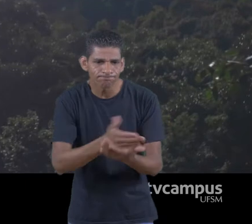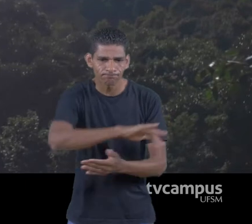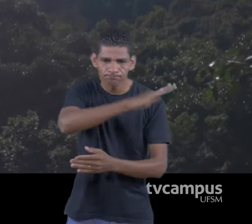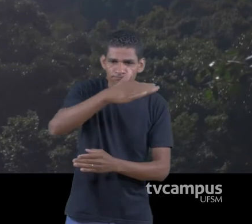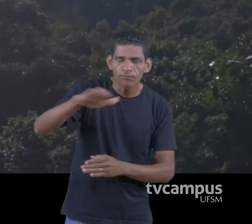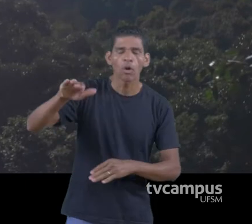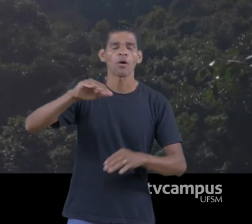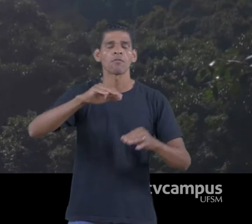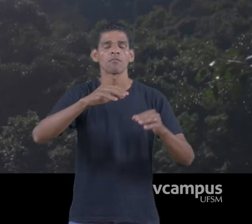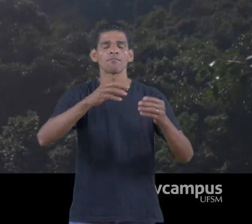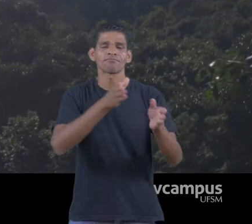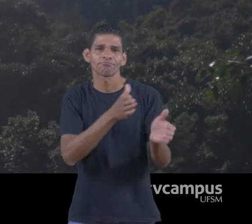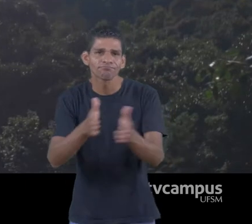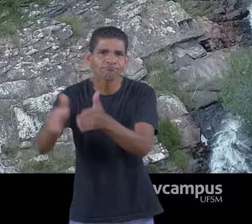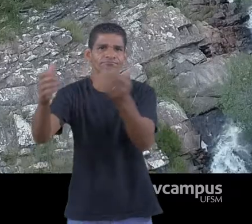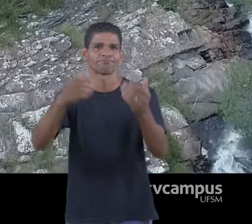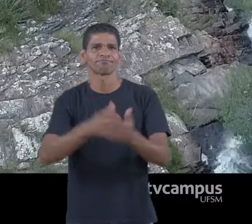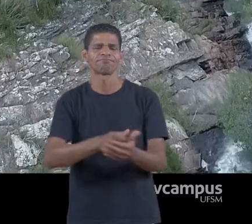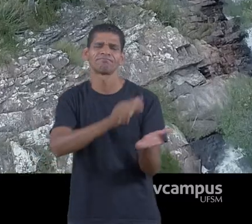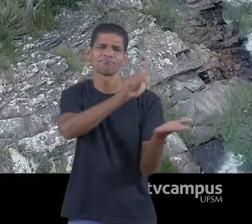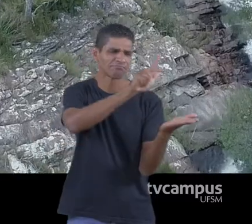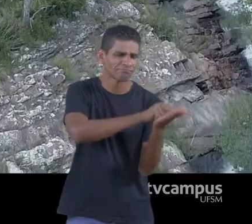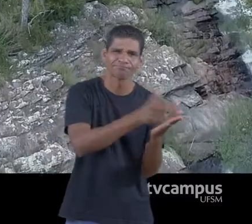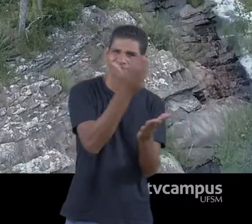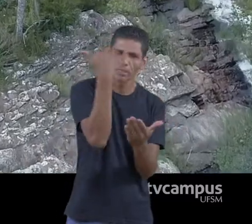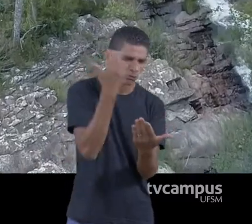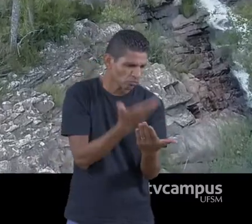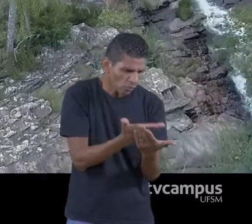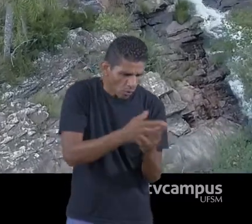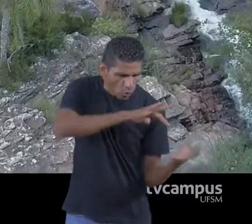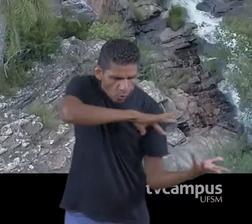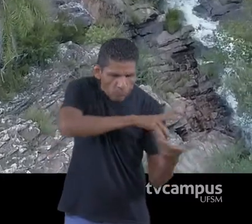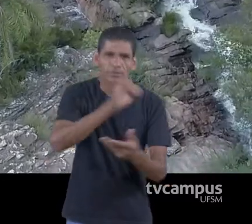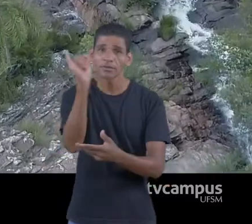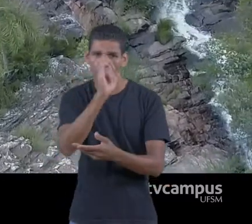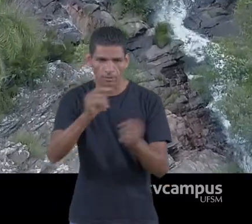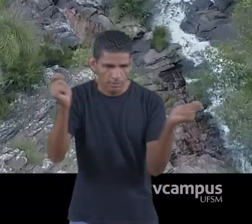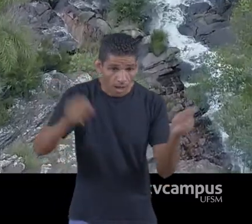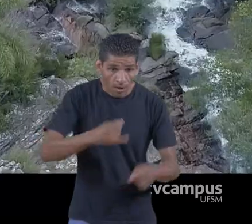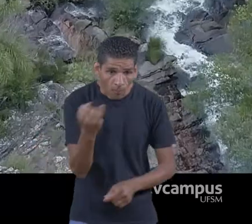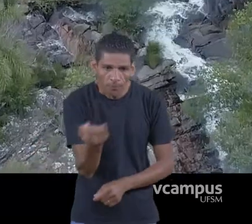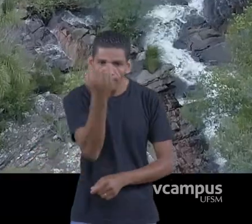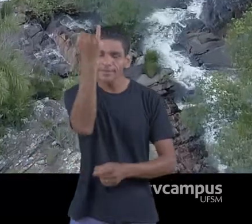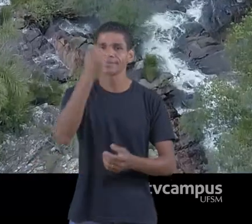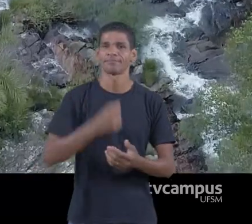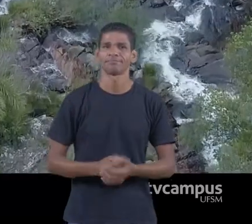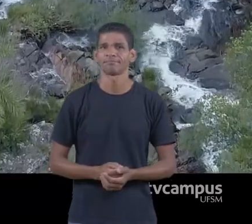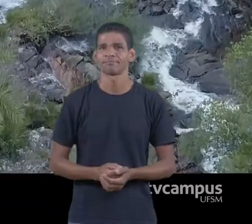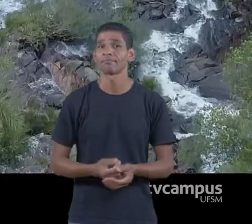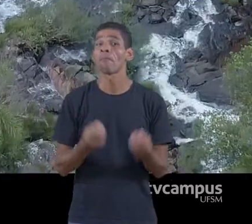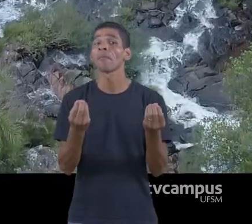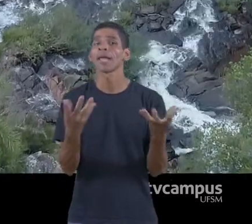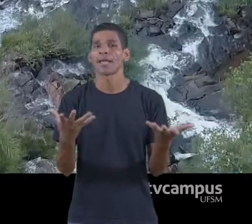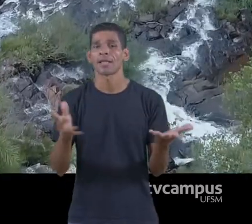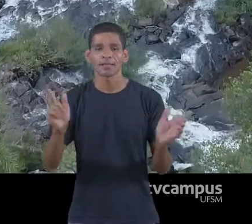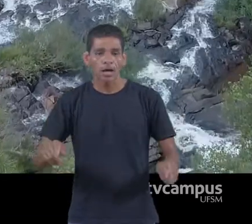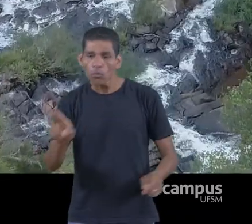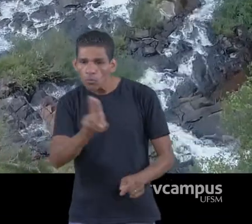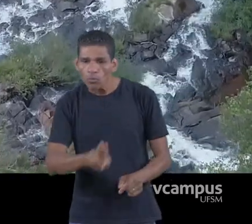geomorfológico, paleontológico de relevância internacional E que possam usar